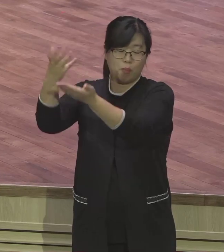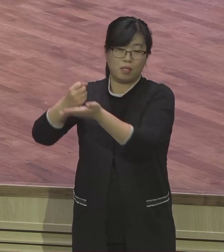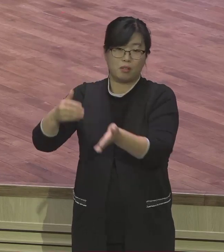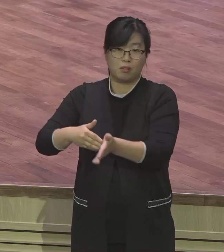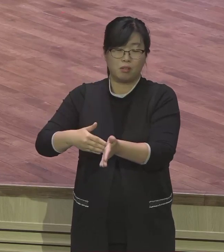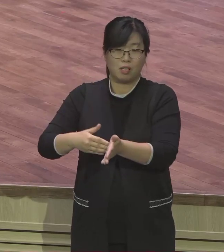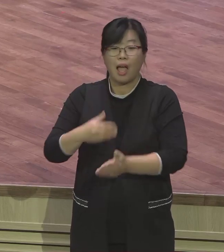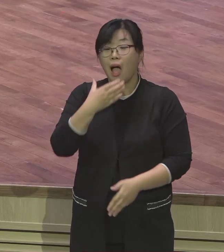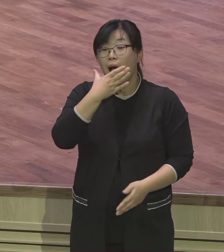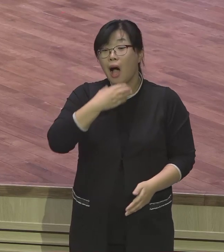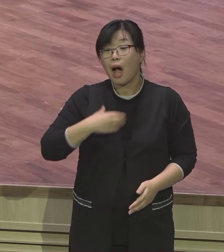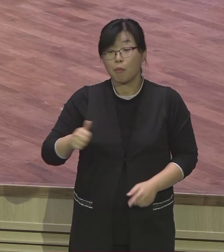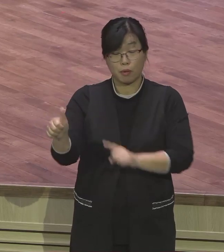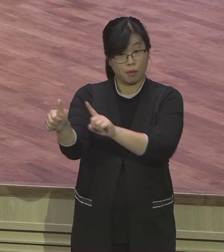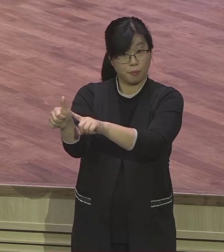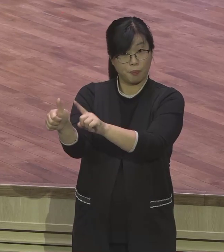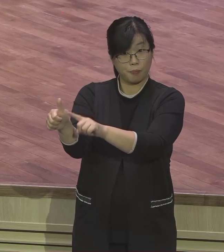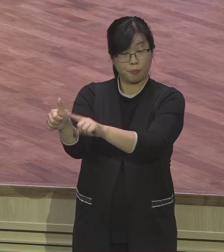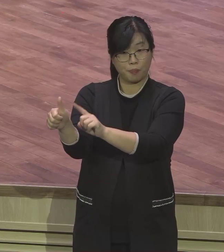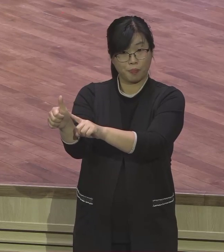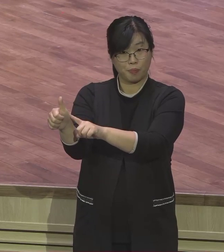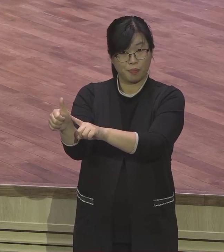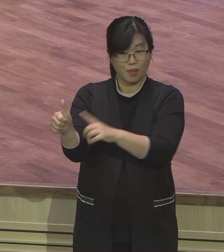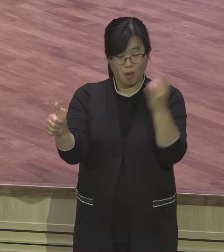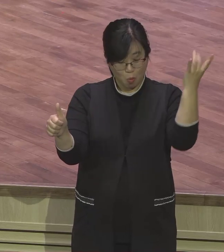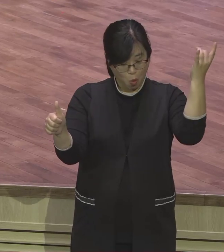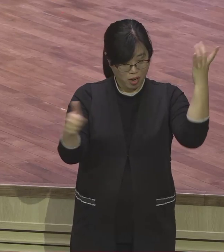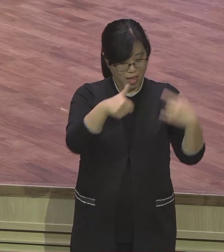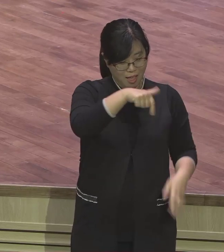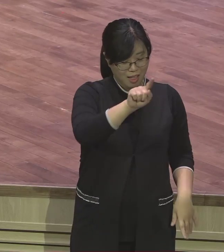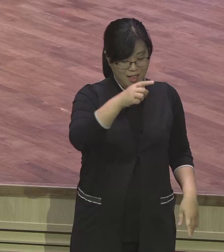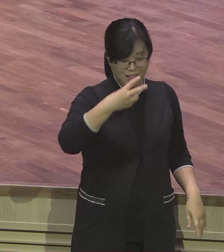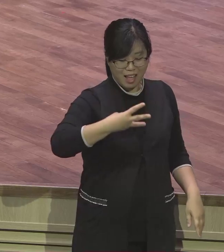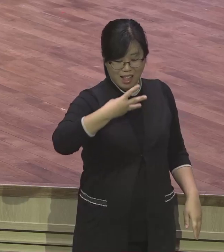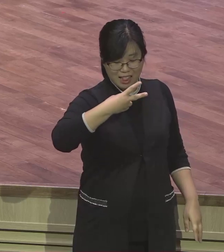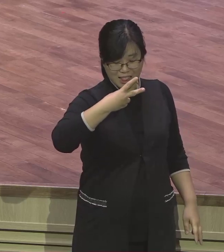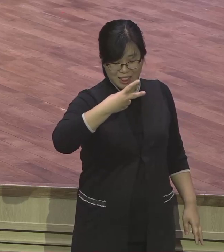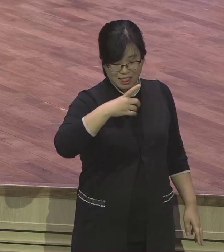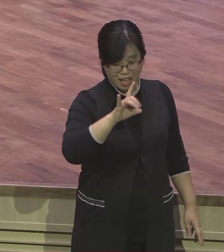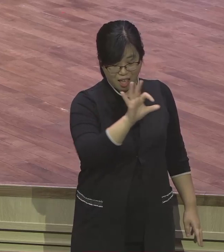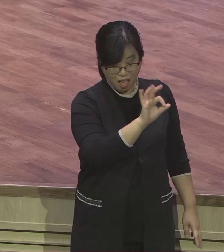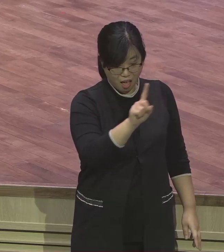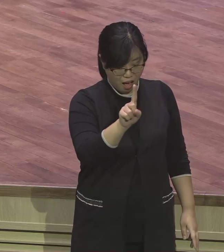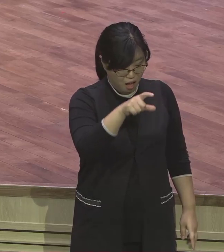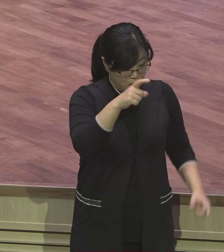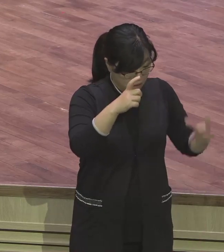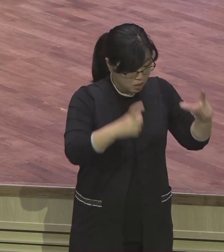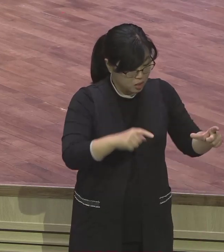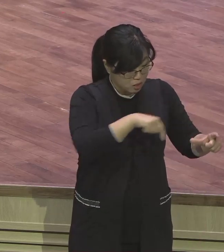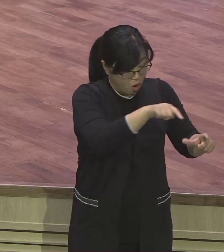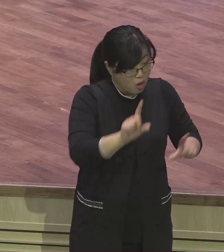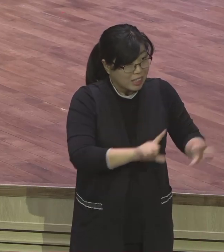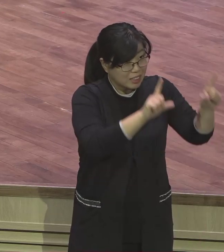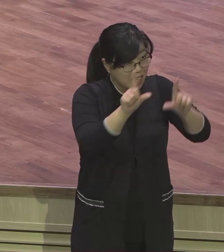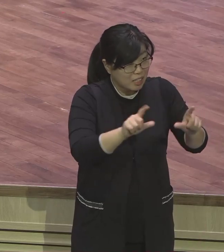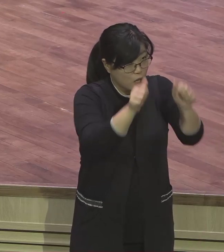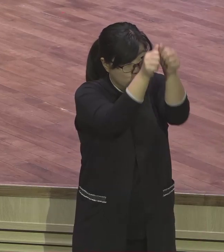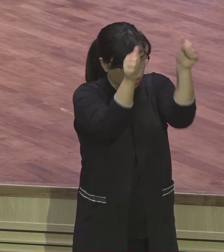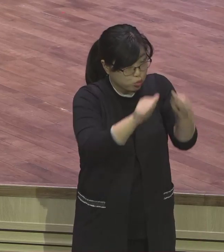아브라함은 뭐한 사람이냐 갈대와 우루에서 우상 만들던 사람이에요. 하나님이 제일 싫어하는 게 우상인데 그